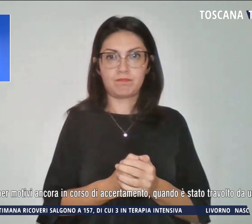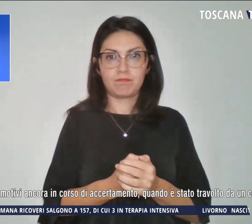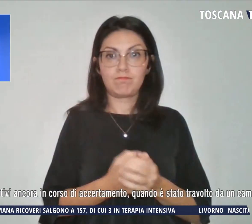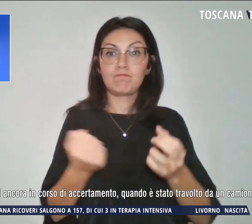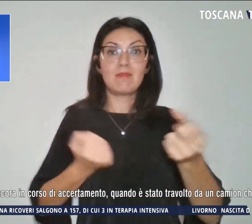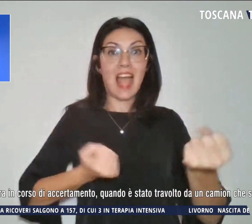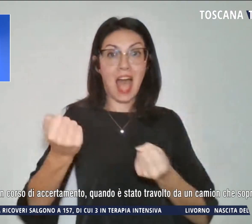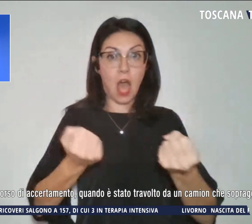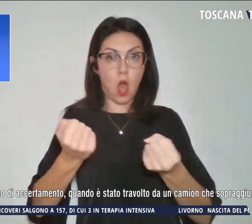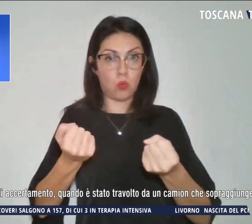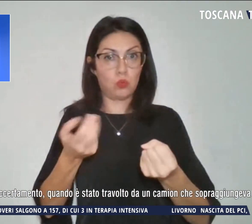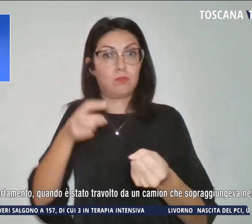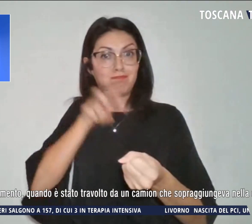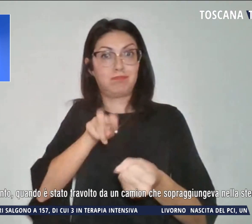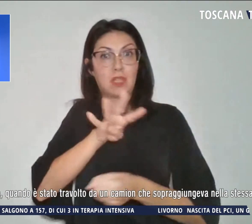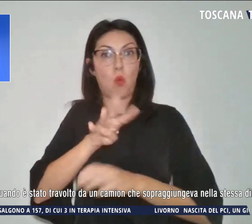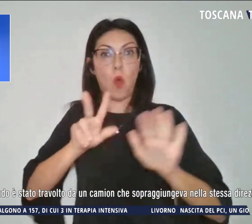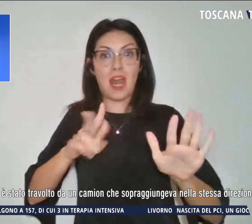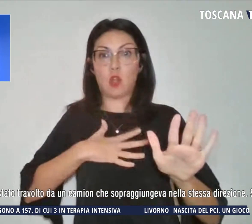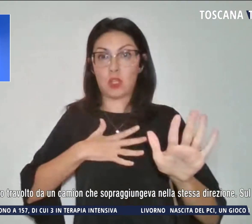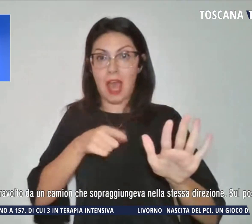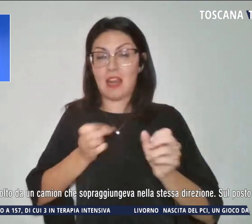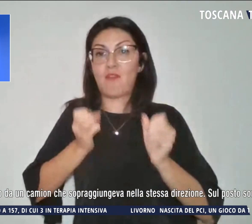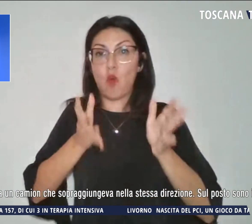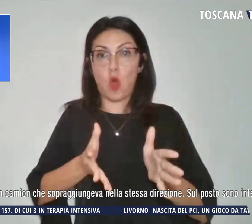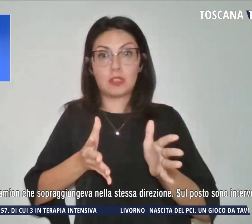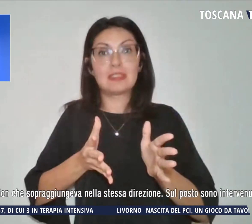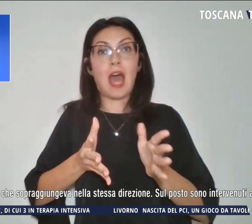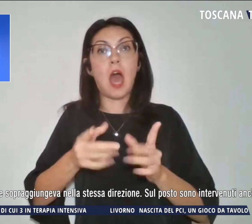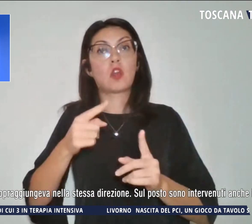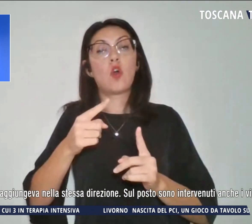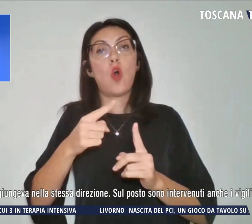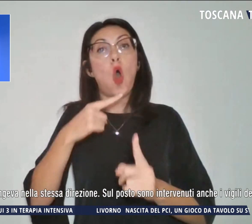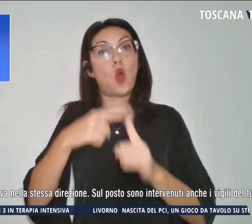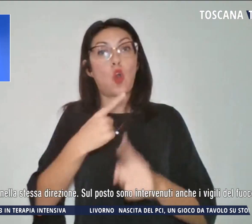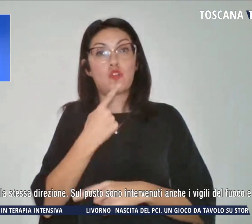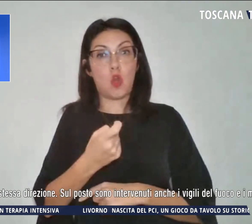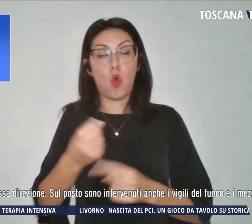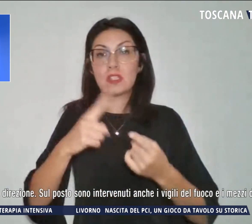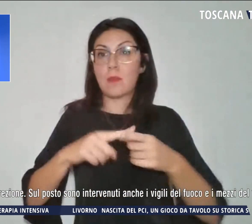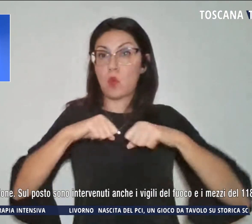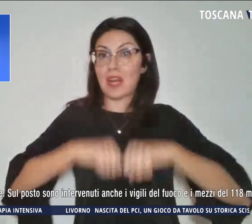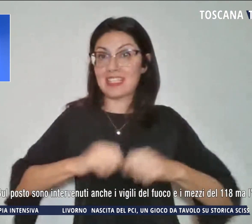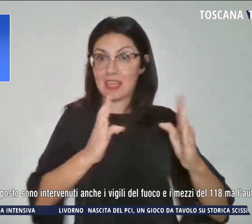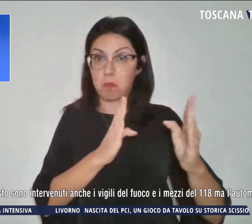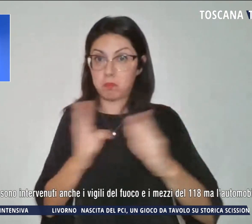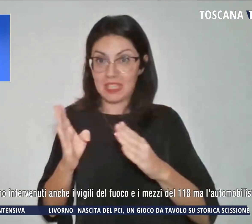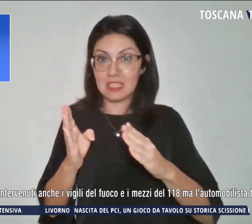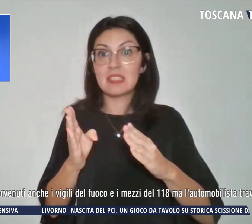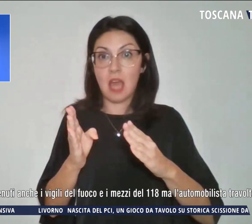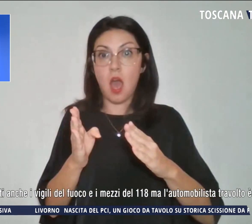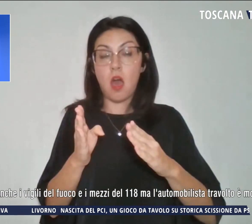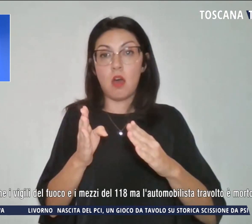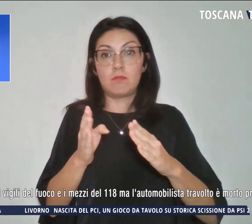a bordo il 48enne volontario della Croce Rossa e residente nel Pisano avrebbe accostato sul